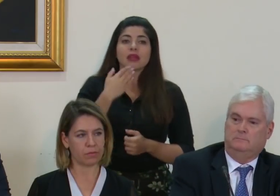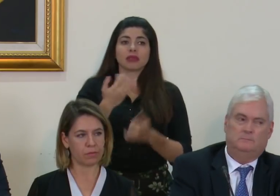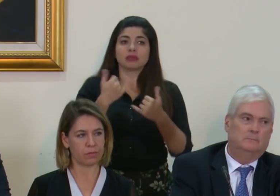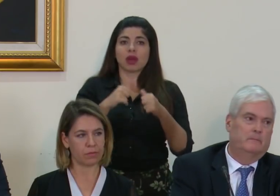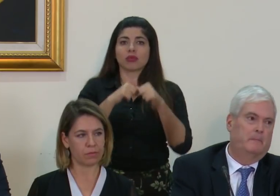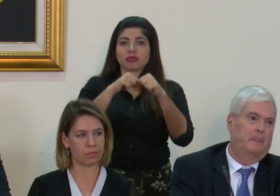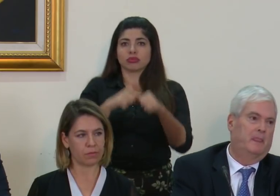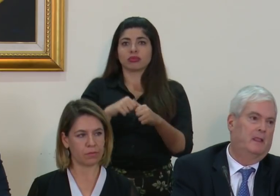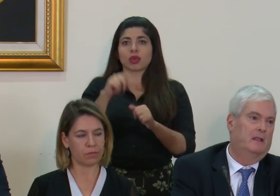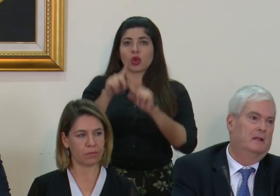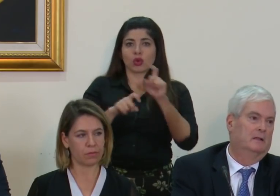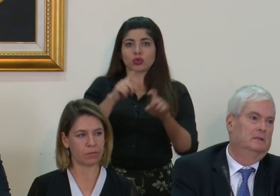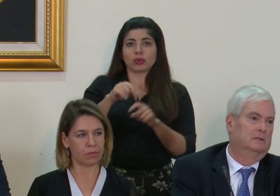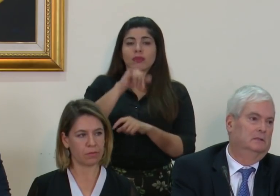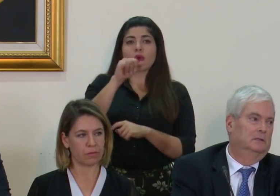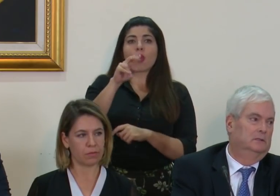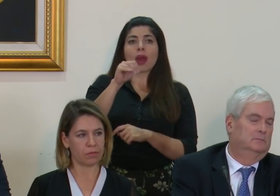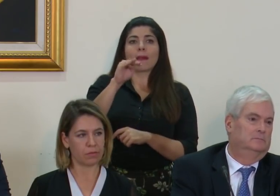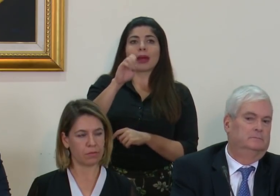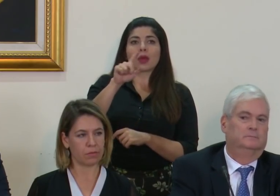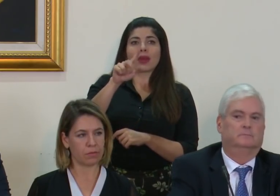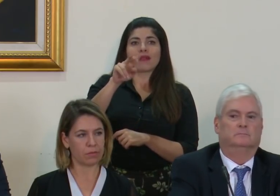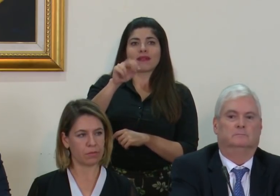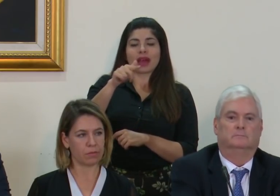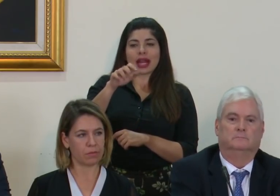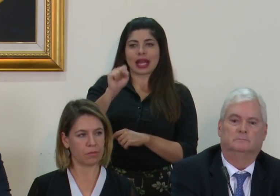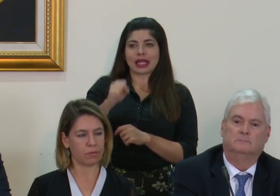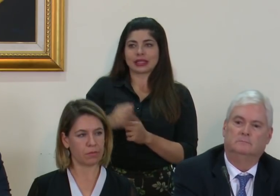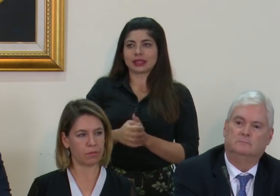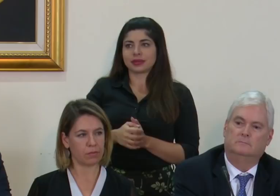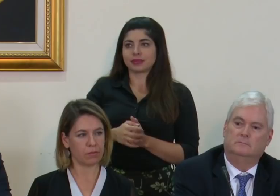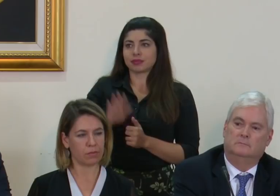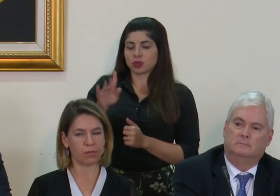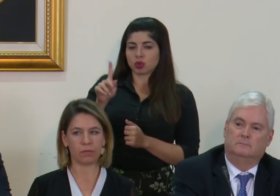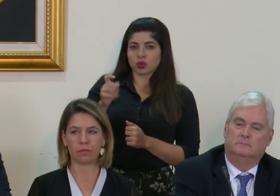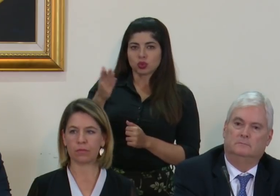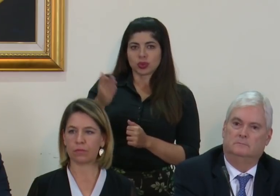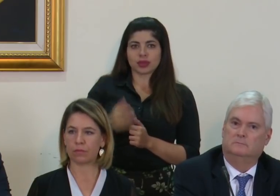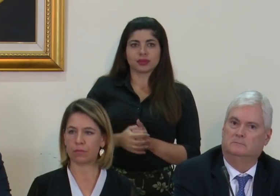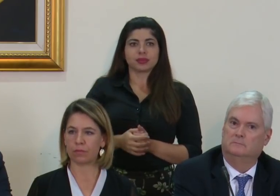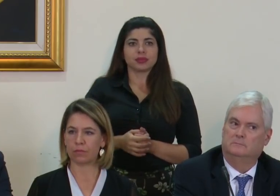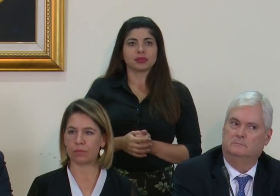Continuamos con las consultas. Juan Manuel Vargas, por favor, de Telenoticias, su consulta.